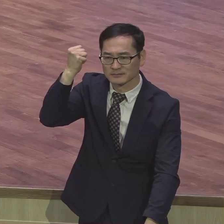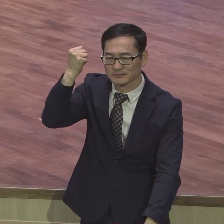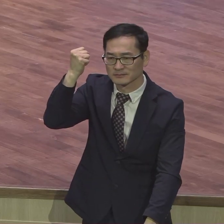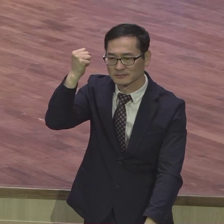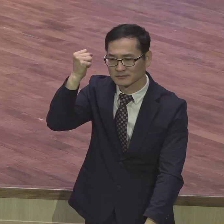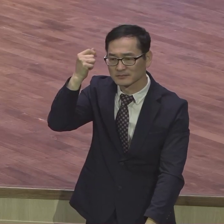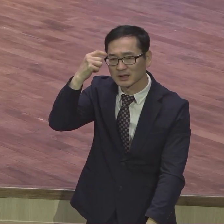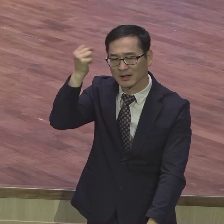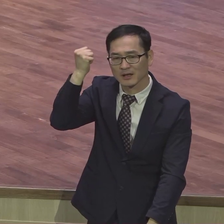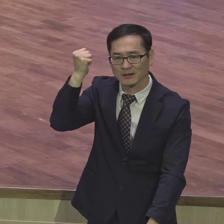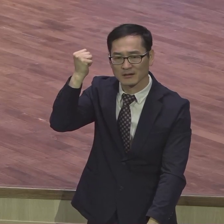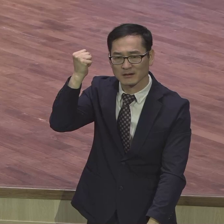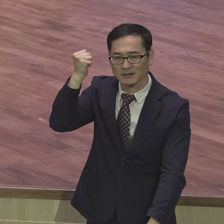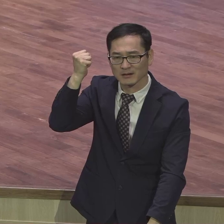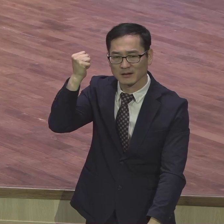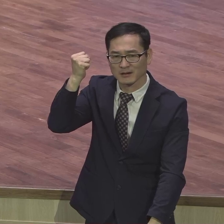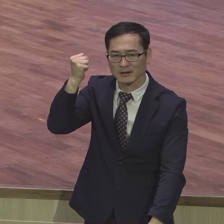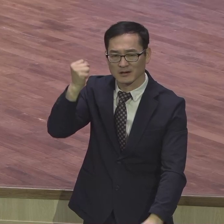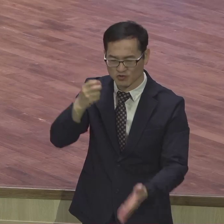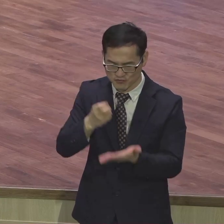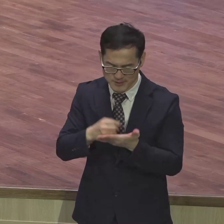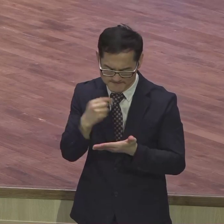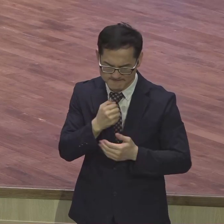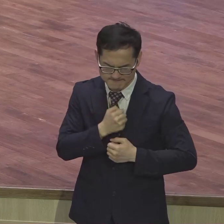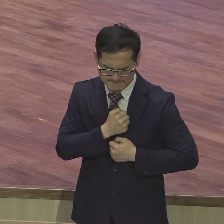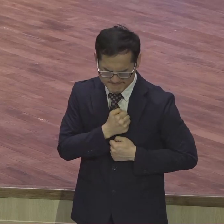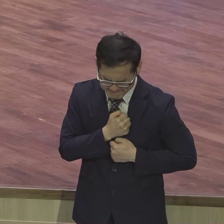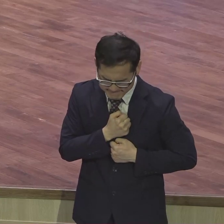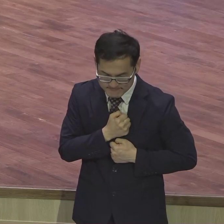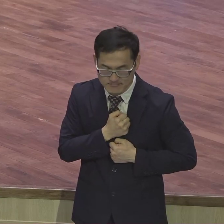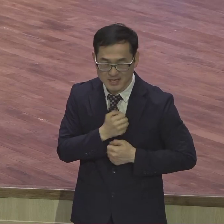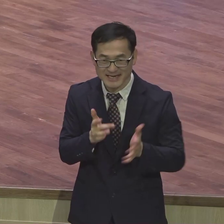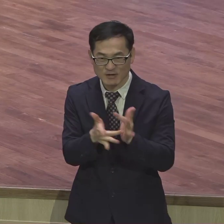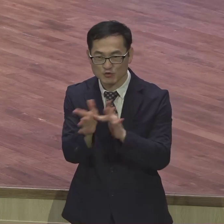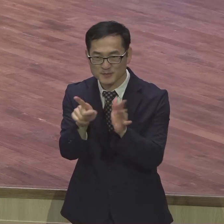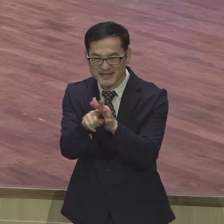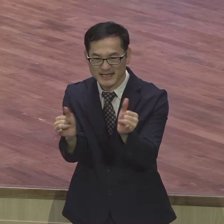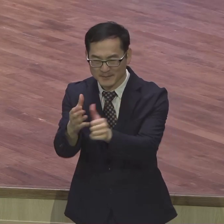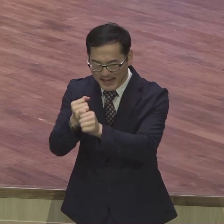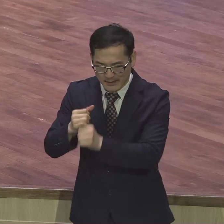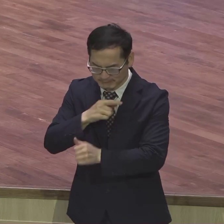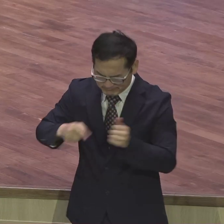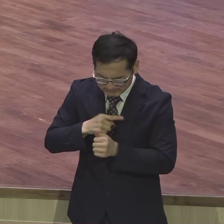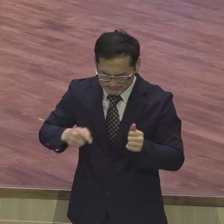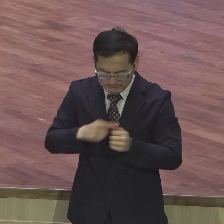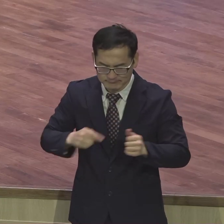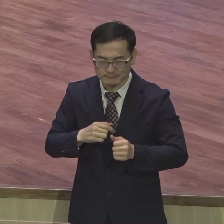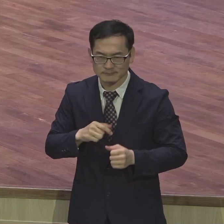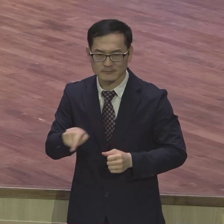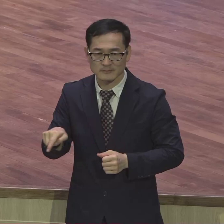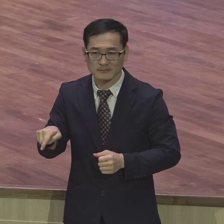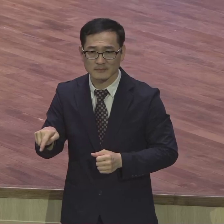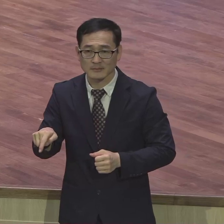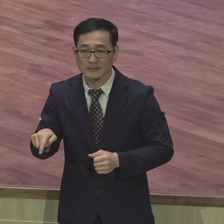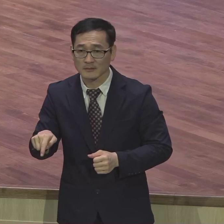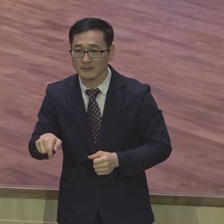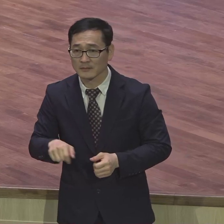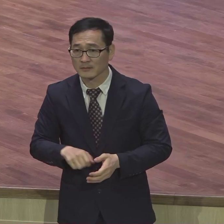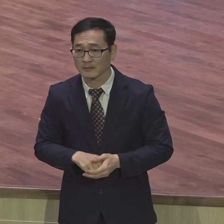철저히 믿고 율법 철저히 지키고 예수님의 사람을 잡아 가두고 죽이는 이런 이름을 했기 때문에 은혜라는 게